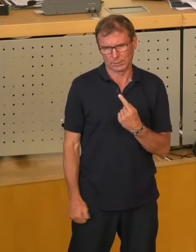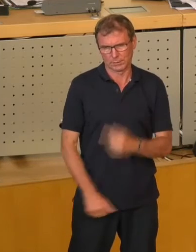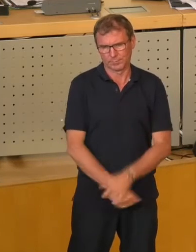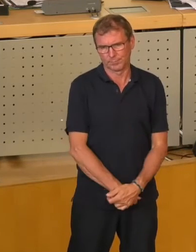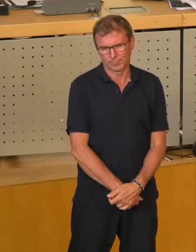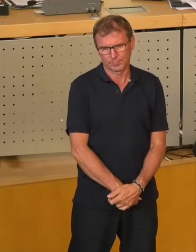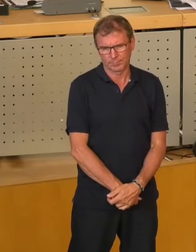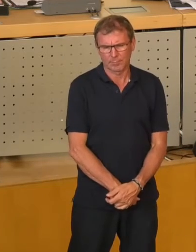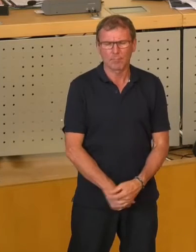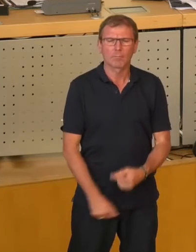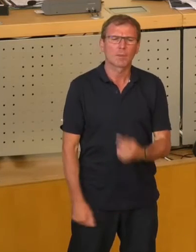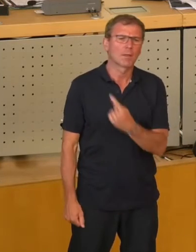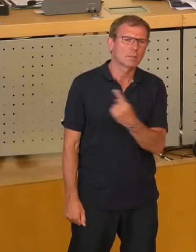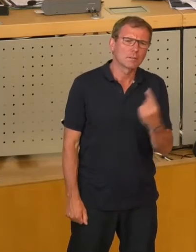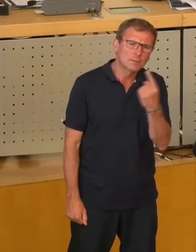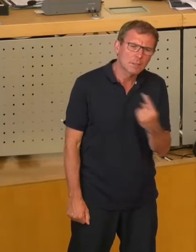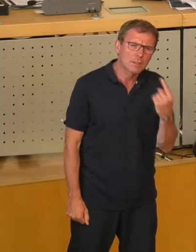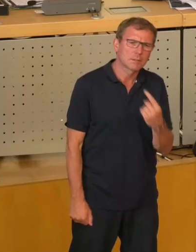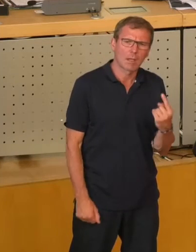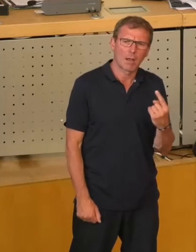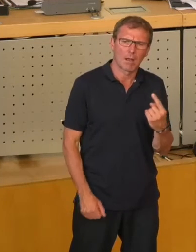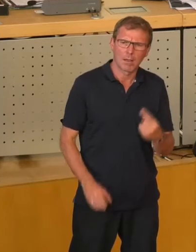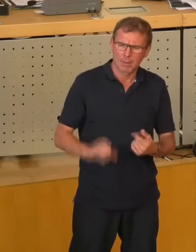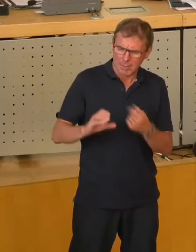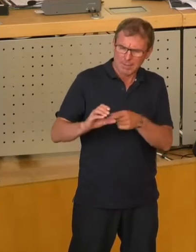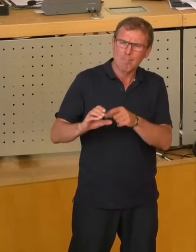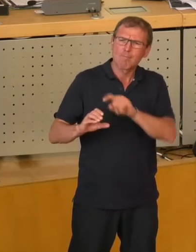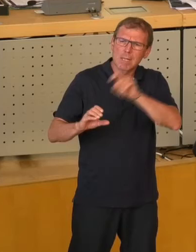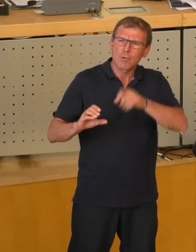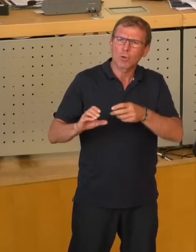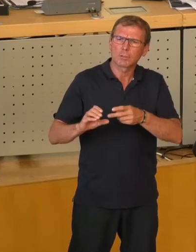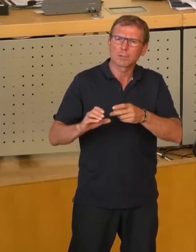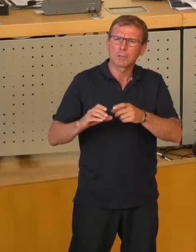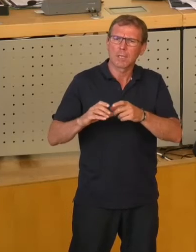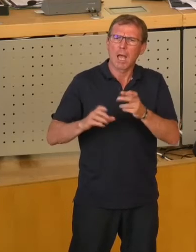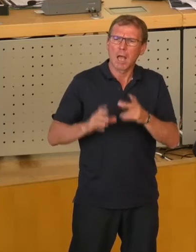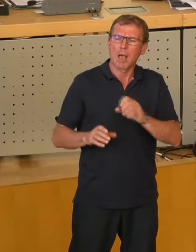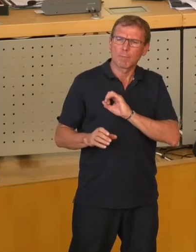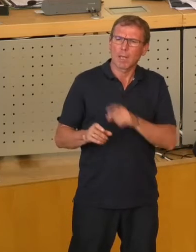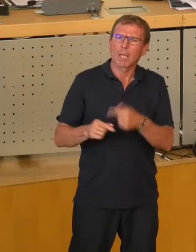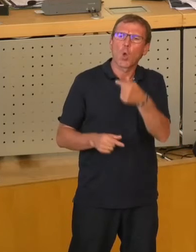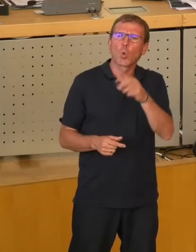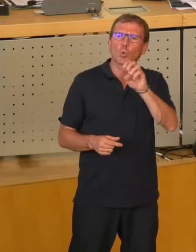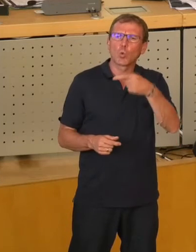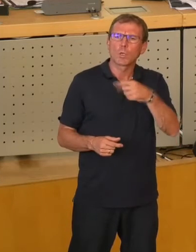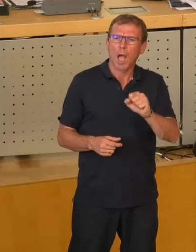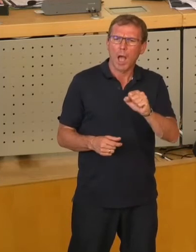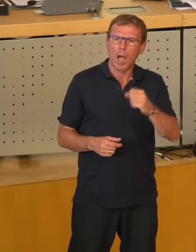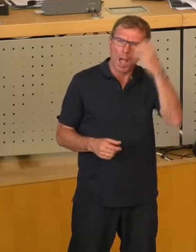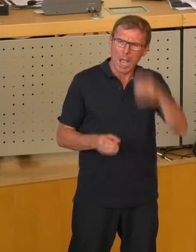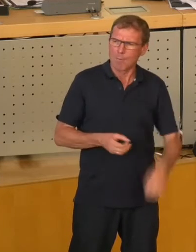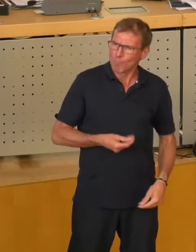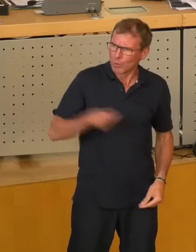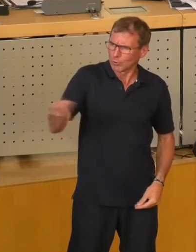Stadt. Jedes Jahr geht ein dicker Millionen-Scheck an die Tüger nach München.